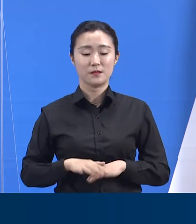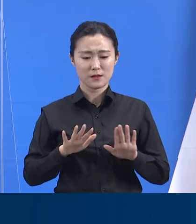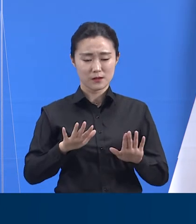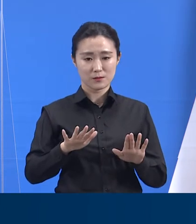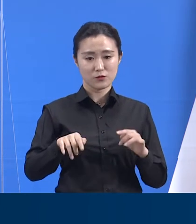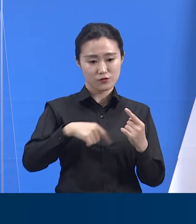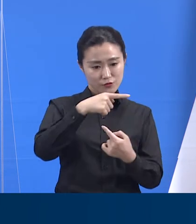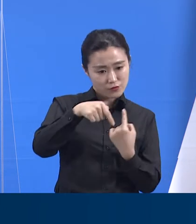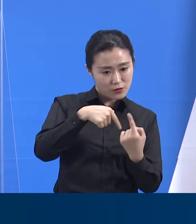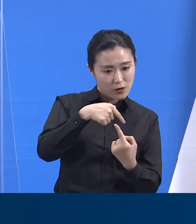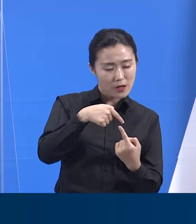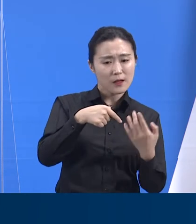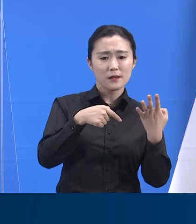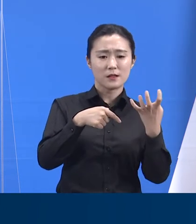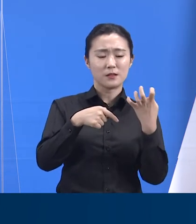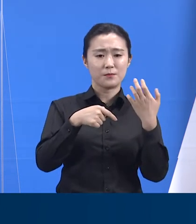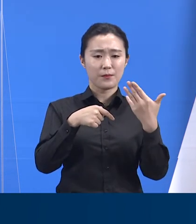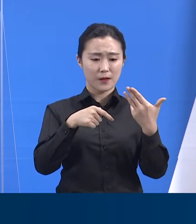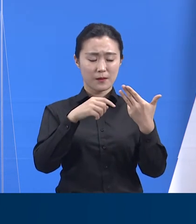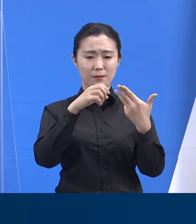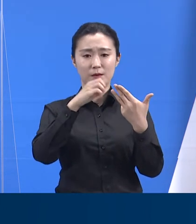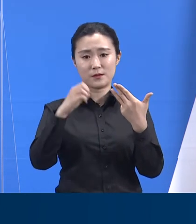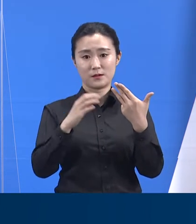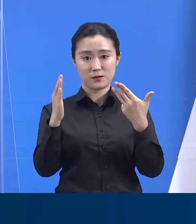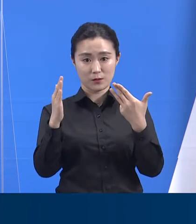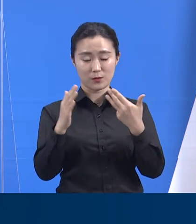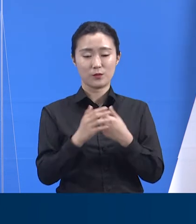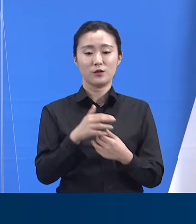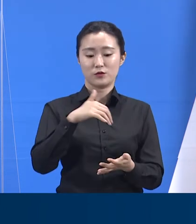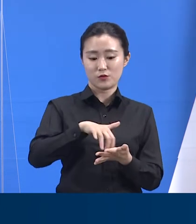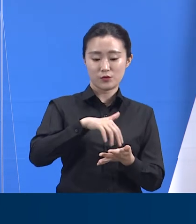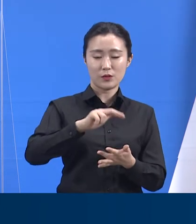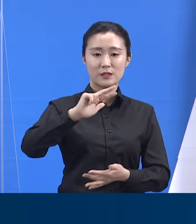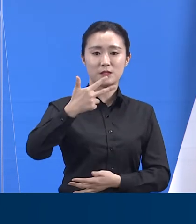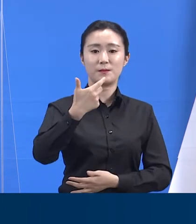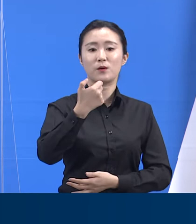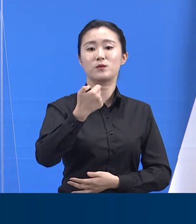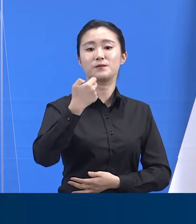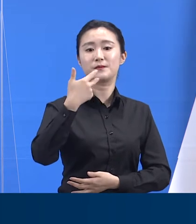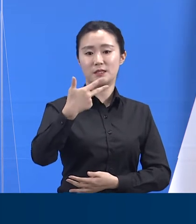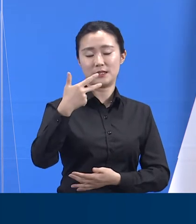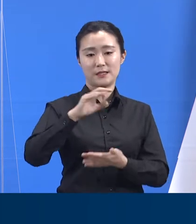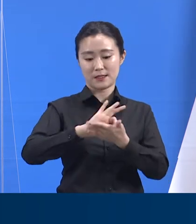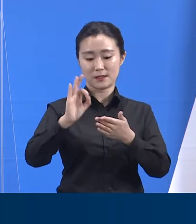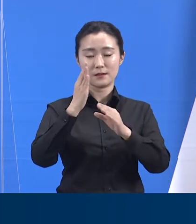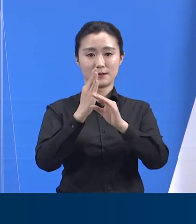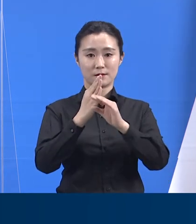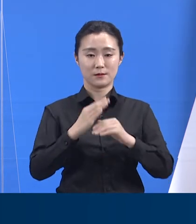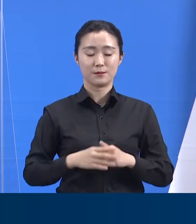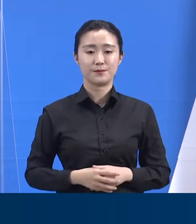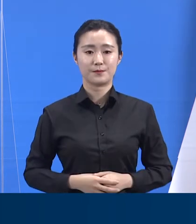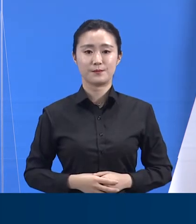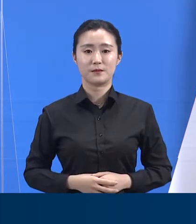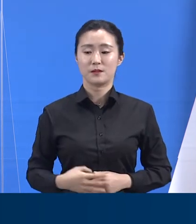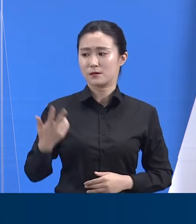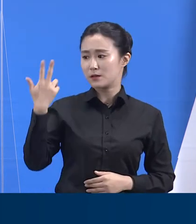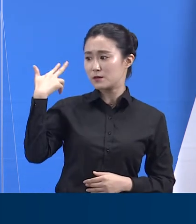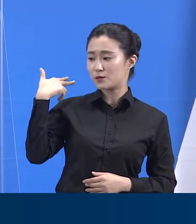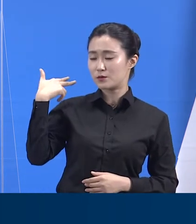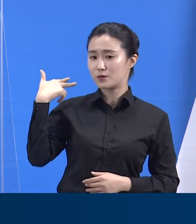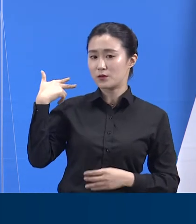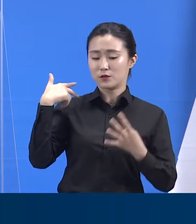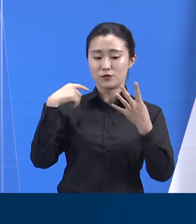가동률은 48.5%로 757개 병상을 사용하고 있습니다. 일주일 전인 6월